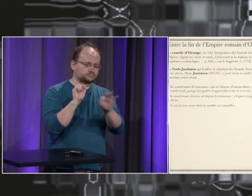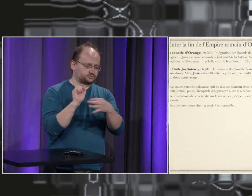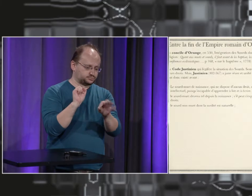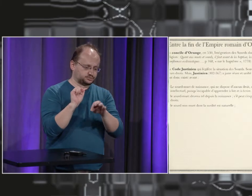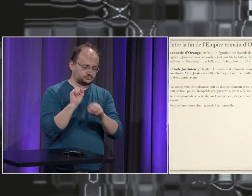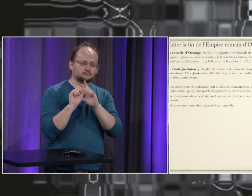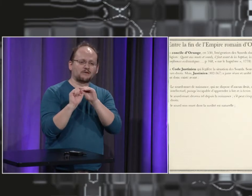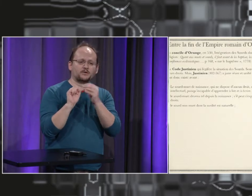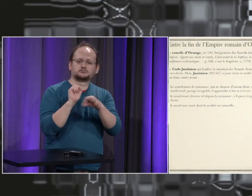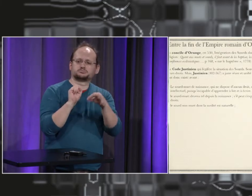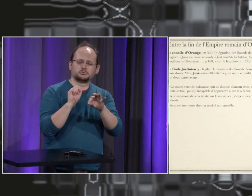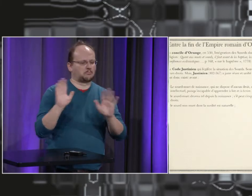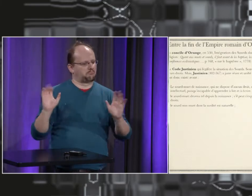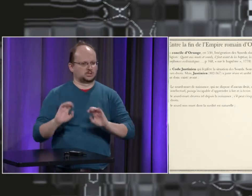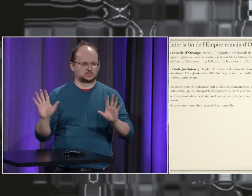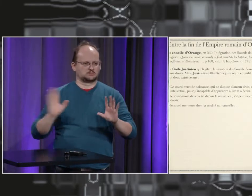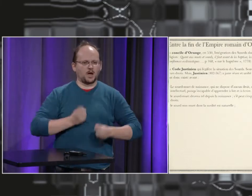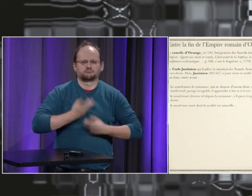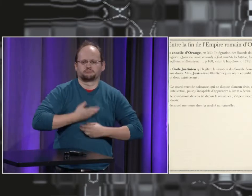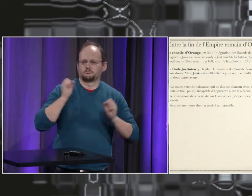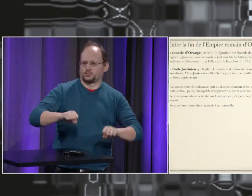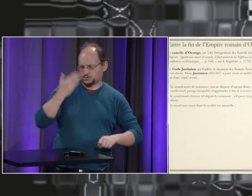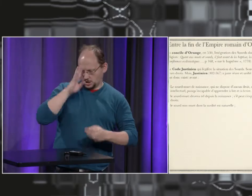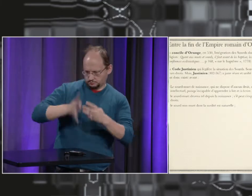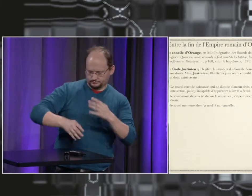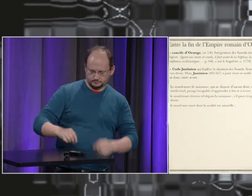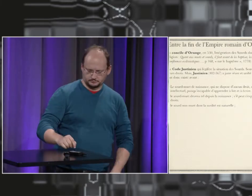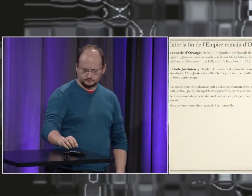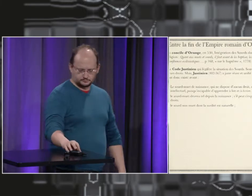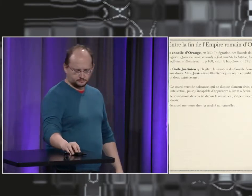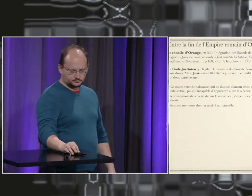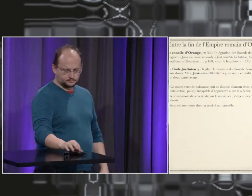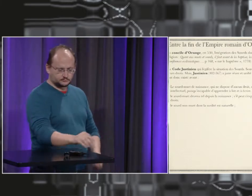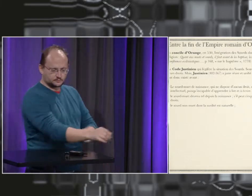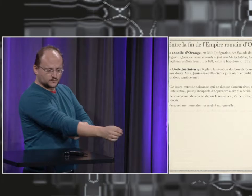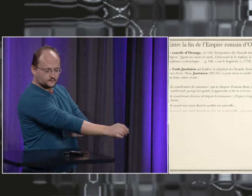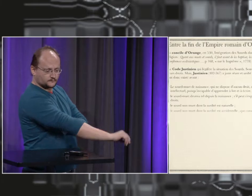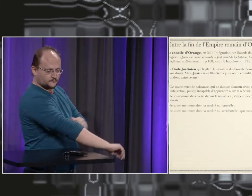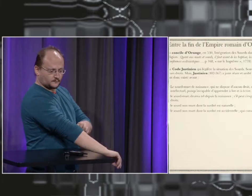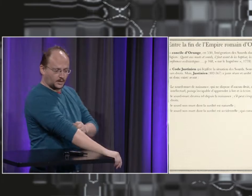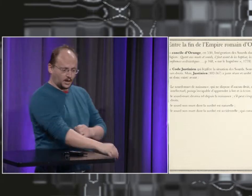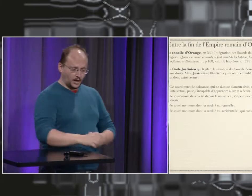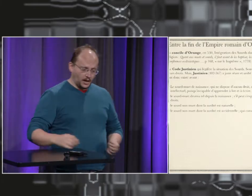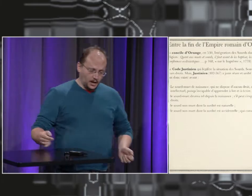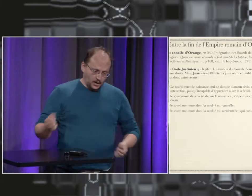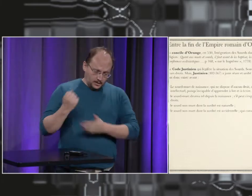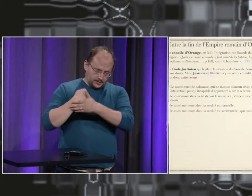une personne devenue sourde mais qui pouvait s'exprimer à l'oral avait les mêmes droits que tous les autres citoyens